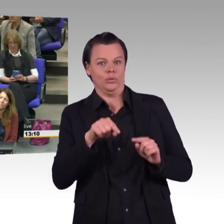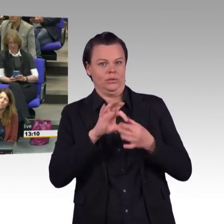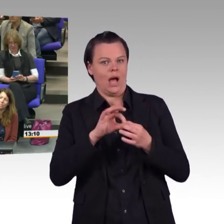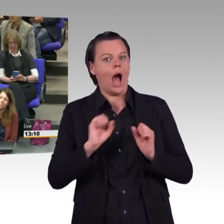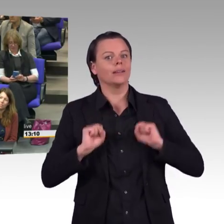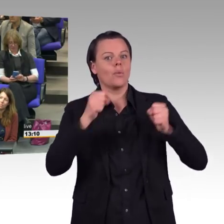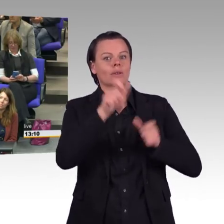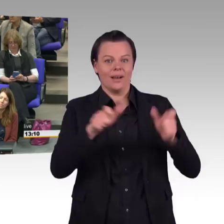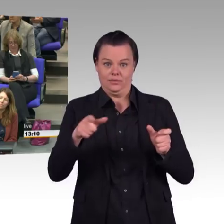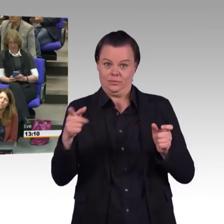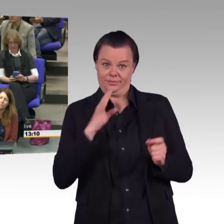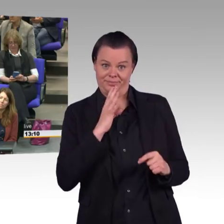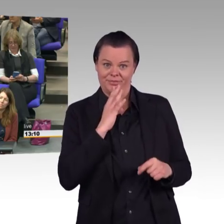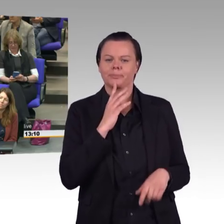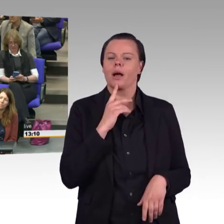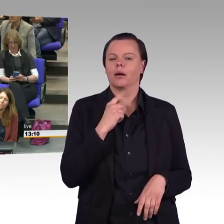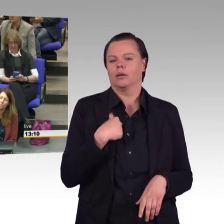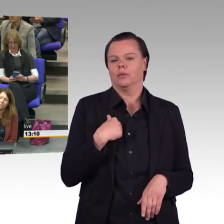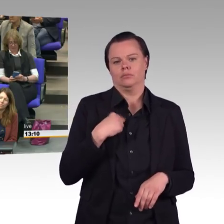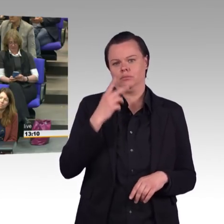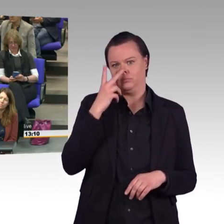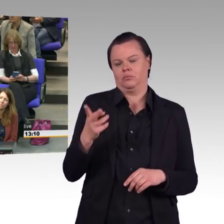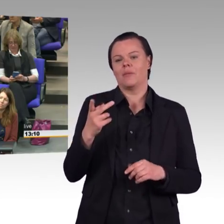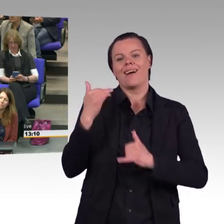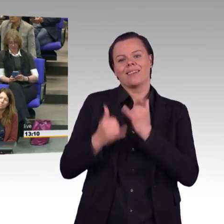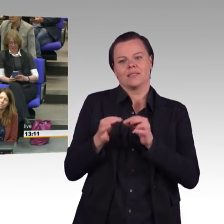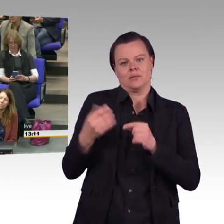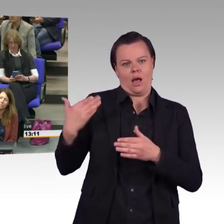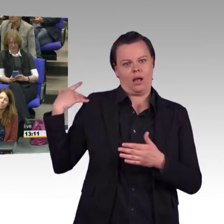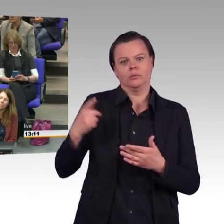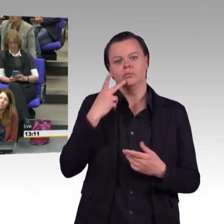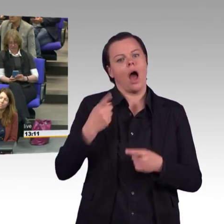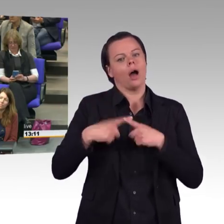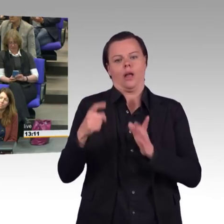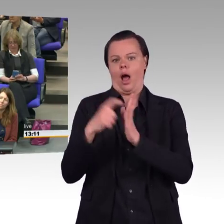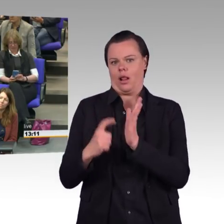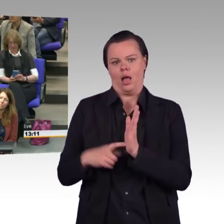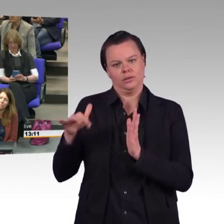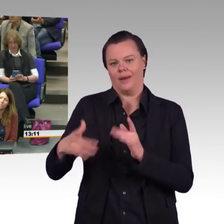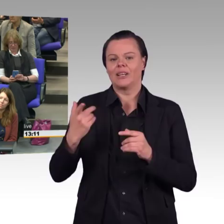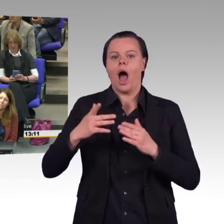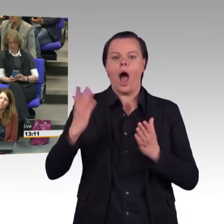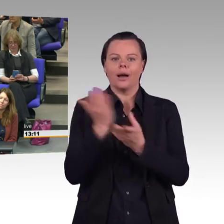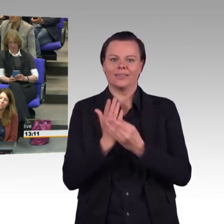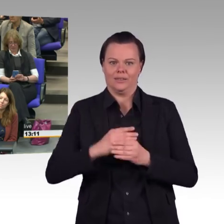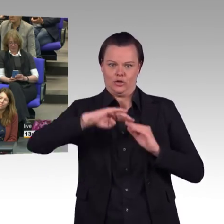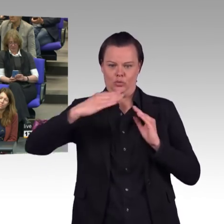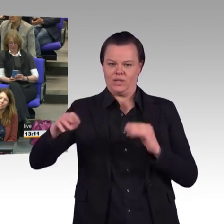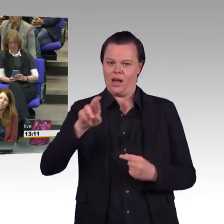um mehr als die Hälfte ihres Vermögens enteignet hat? Wer trägt dafür die Verantwortung, bevor Sie sozusagen auf die Grünen